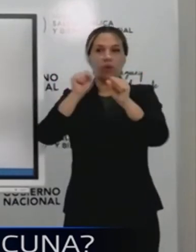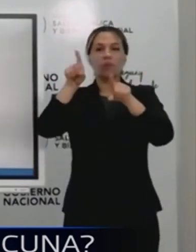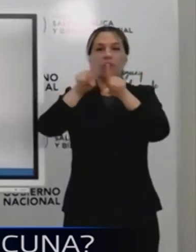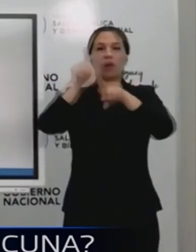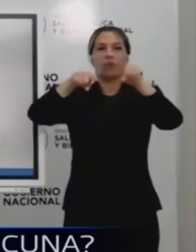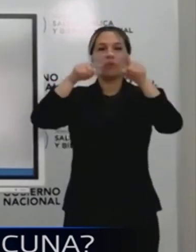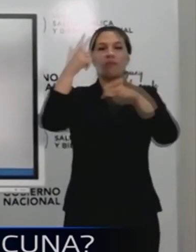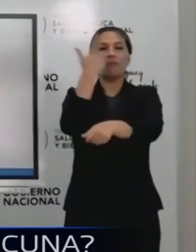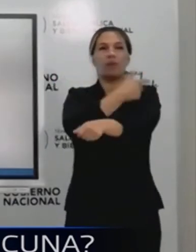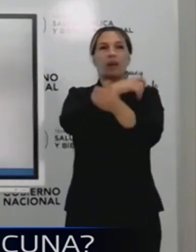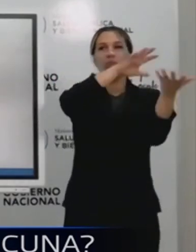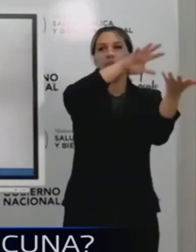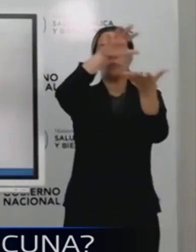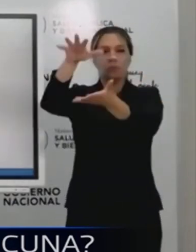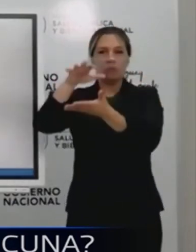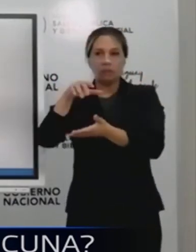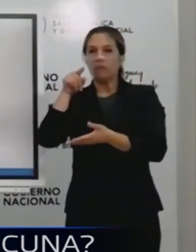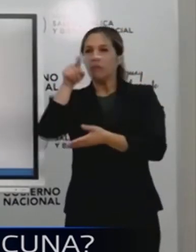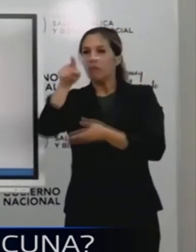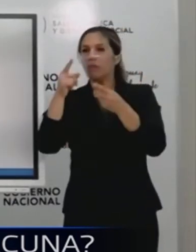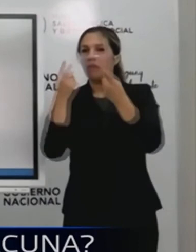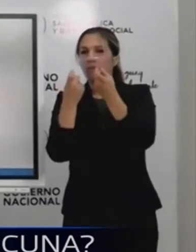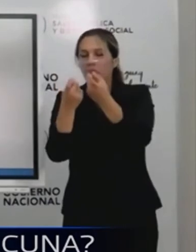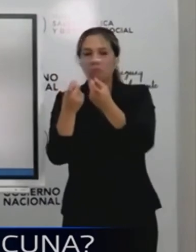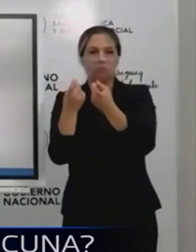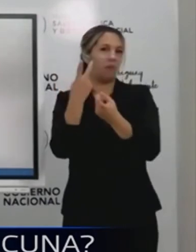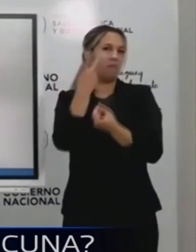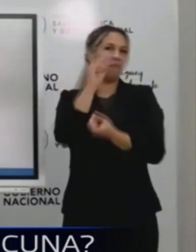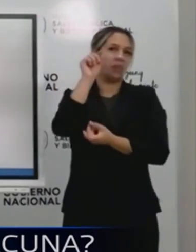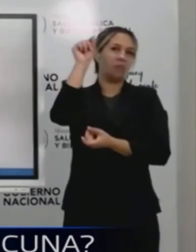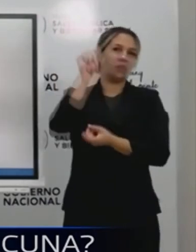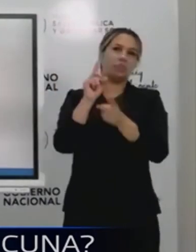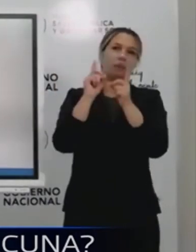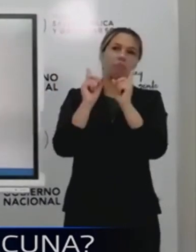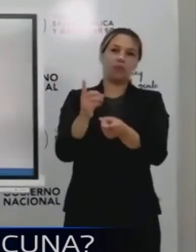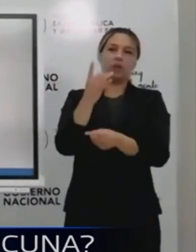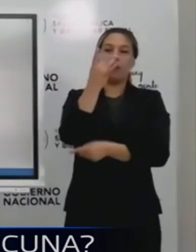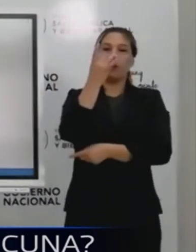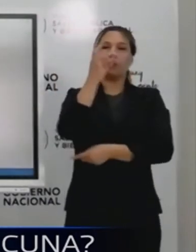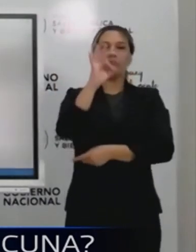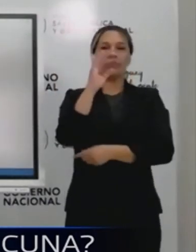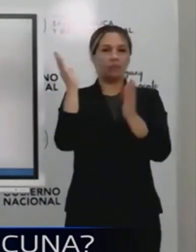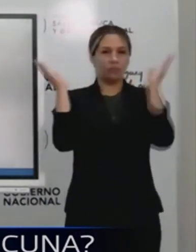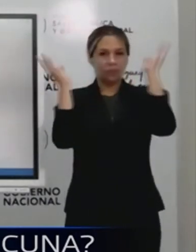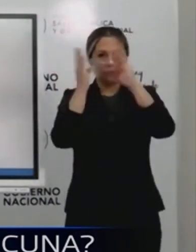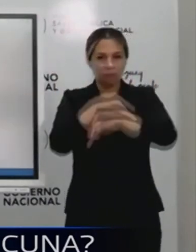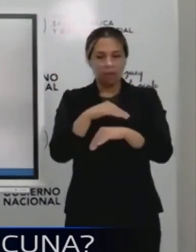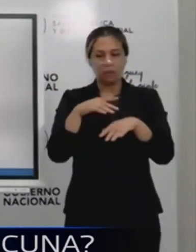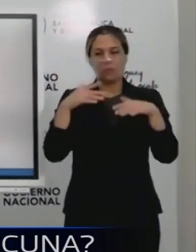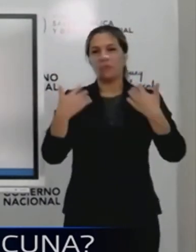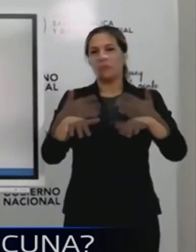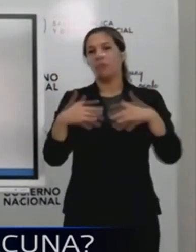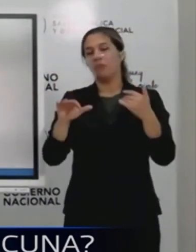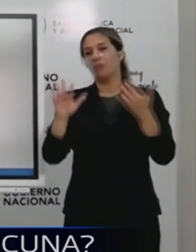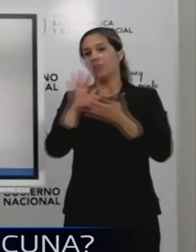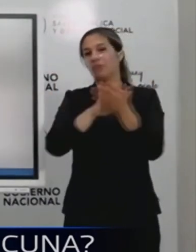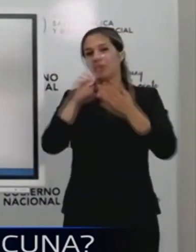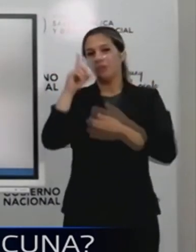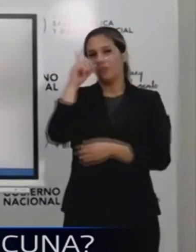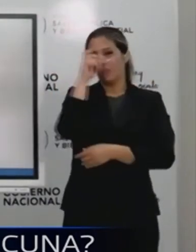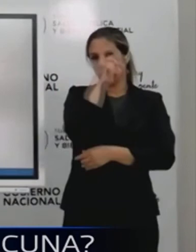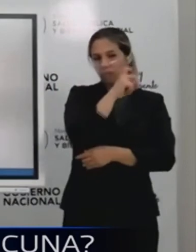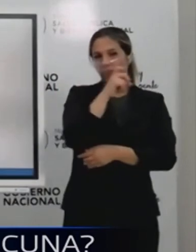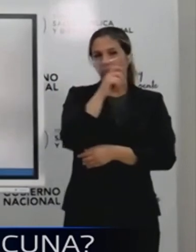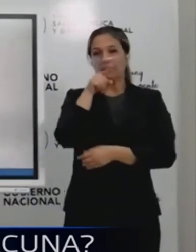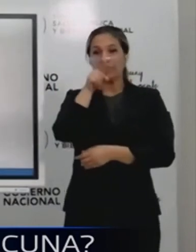también llegan a menos 20, no llegan a menos 70, menos 80. Entonces, complica tener una vacuna de esas características.